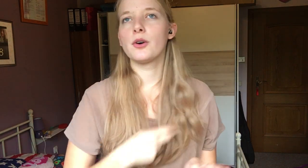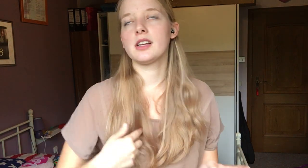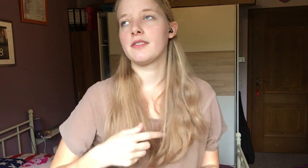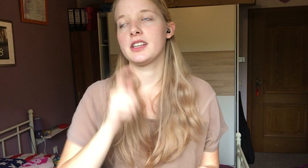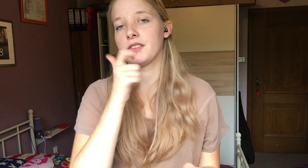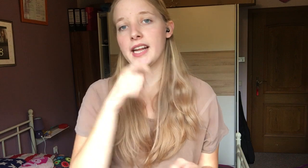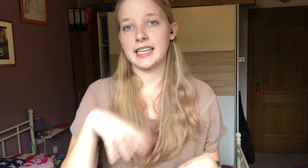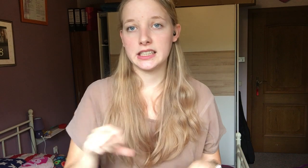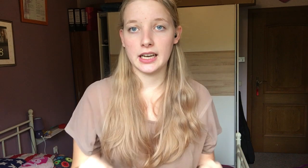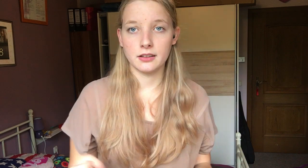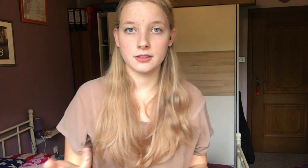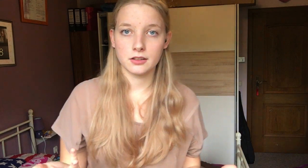Vorteil, wenn ich dann wieder Englisch kann.